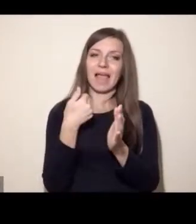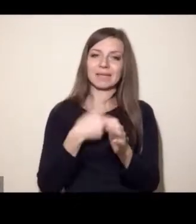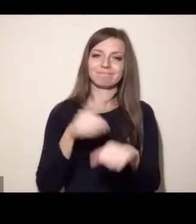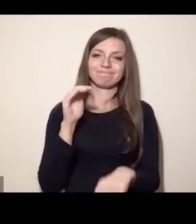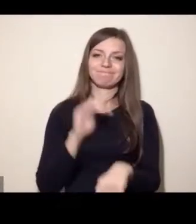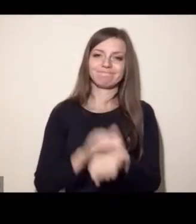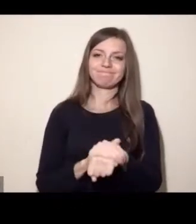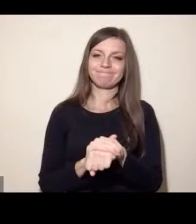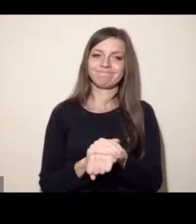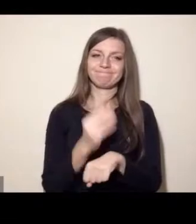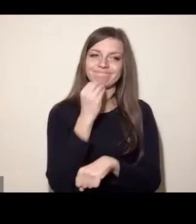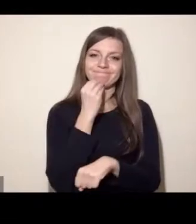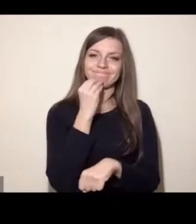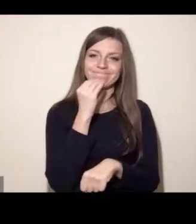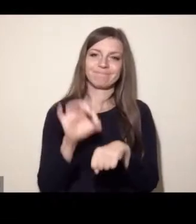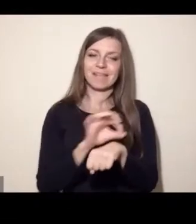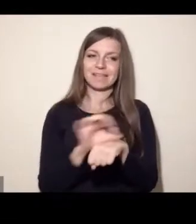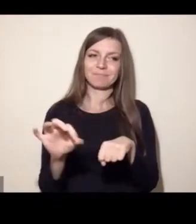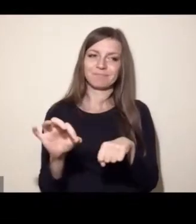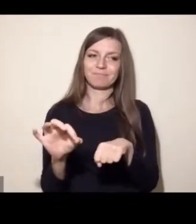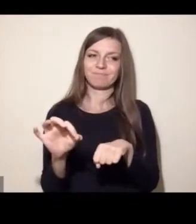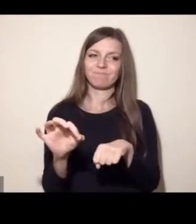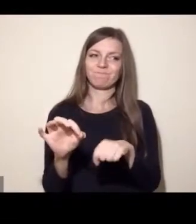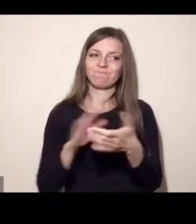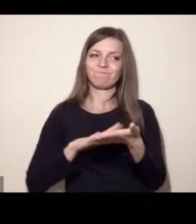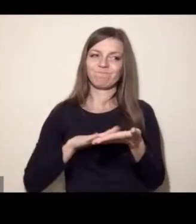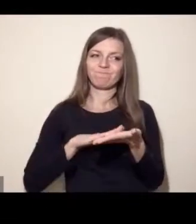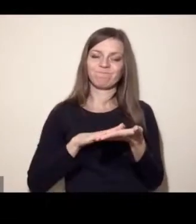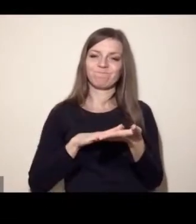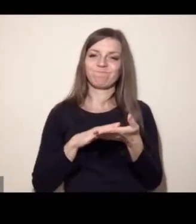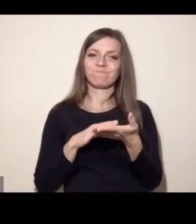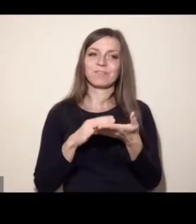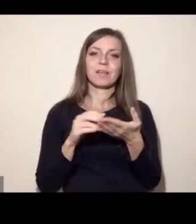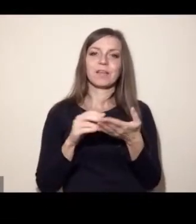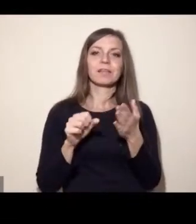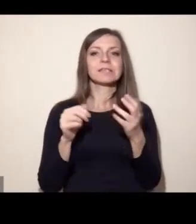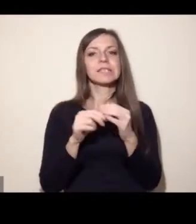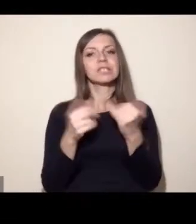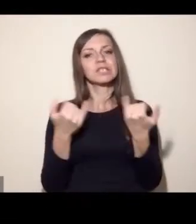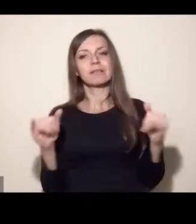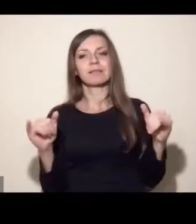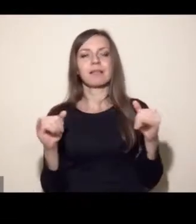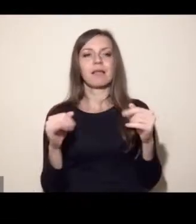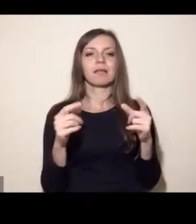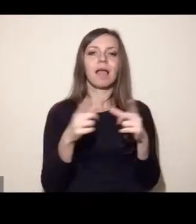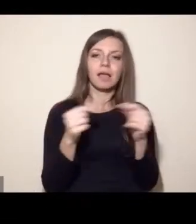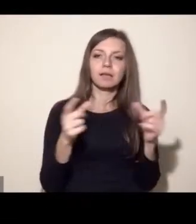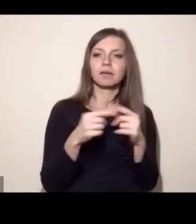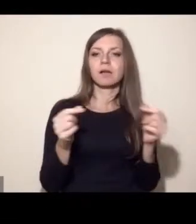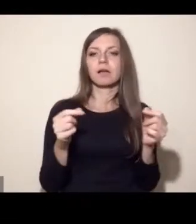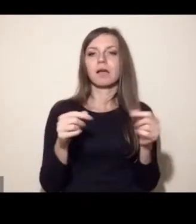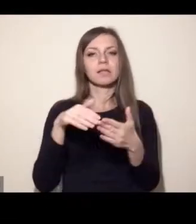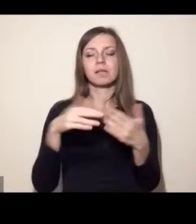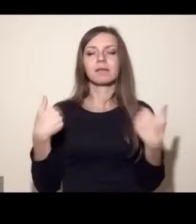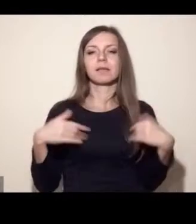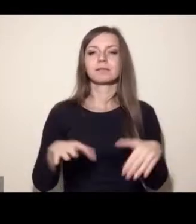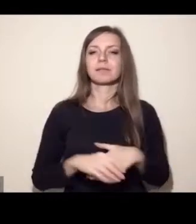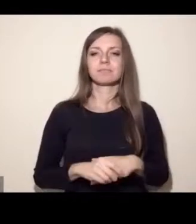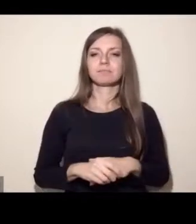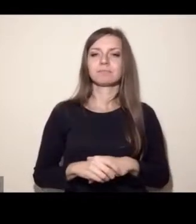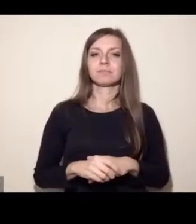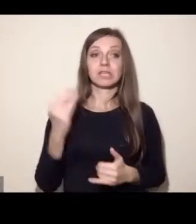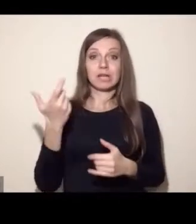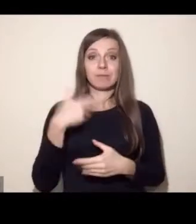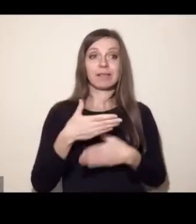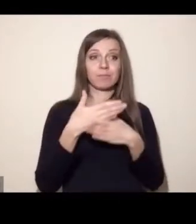jedzenie przy mnie po prostu produktów odzwierzęcych. Zwłaszcza mięsa. I to faktycznie zaczyna działać. I